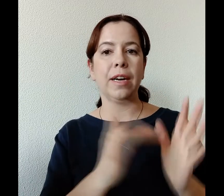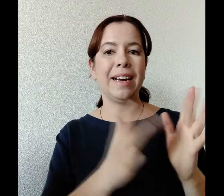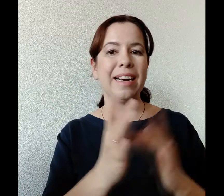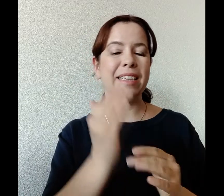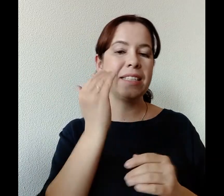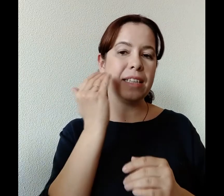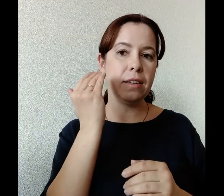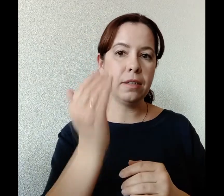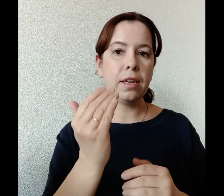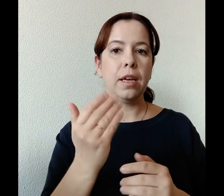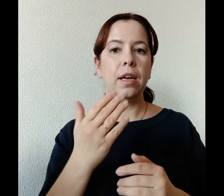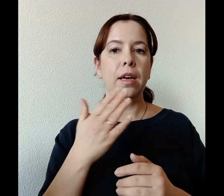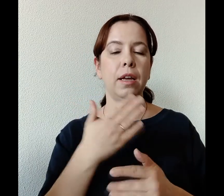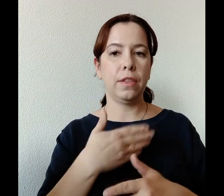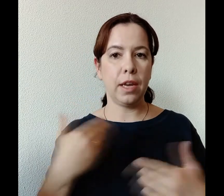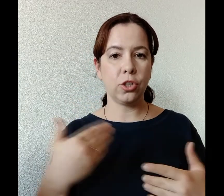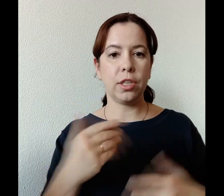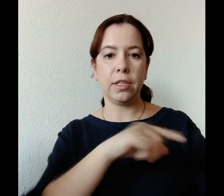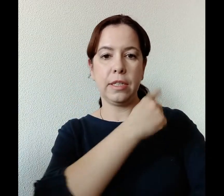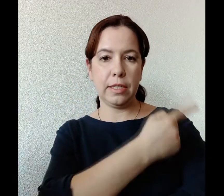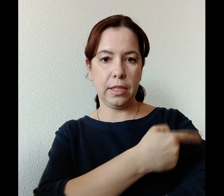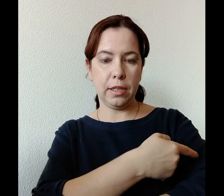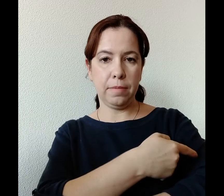Христе наша сила.